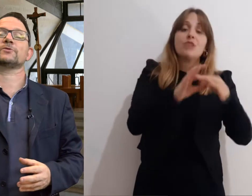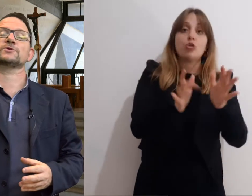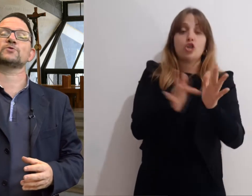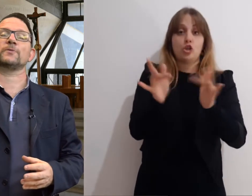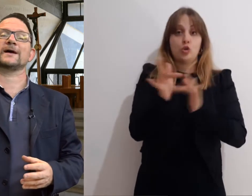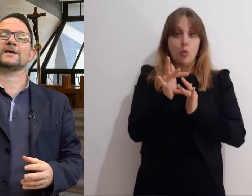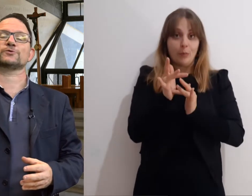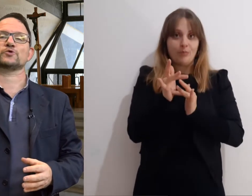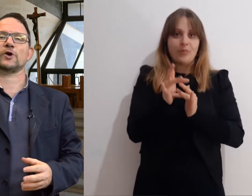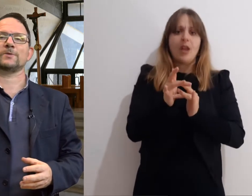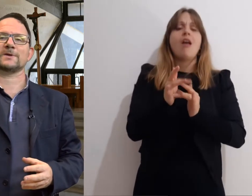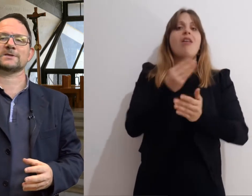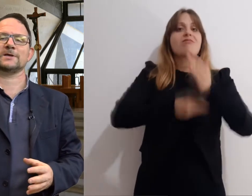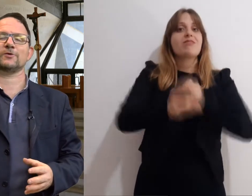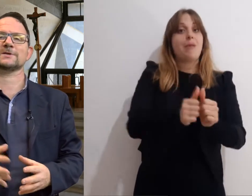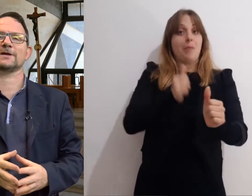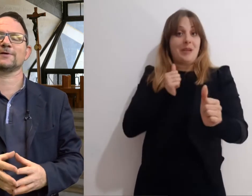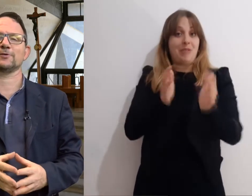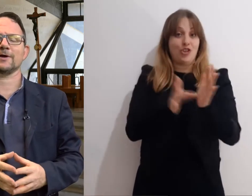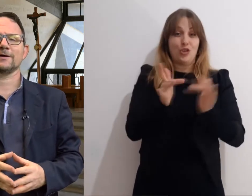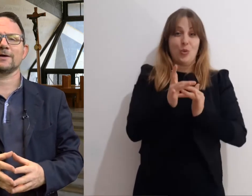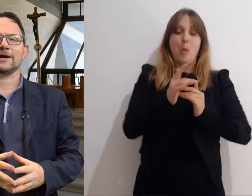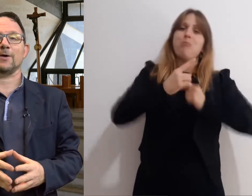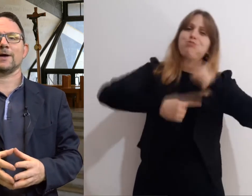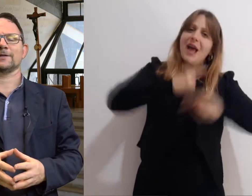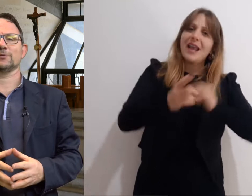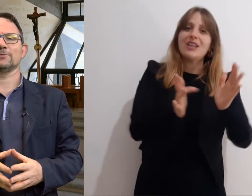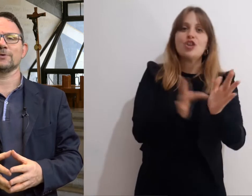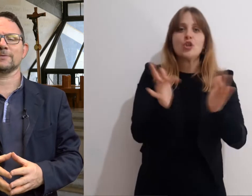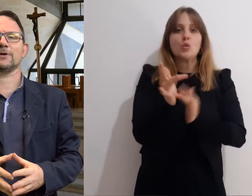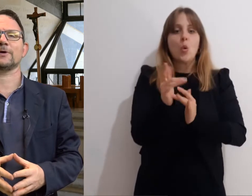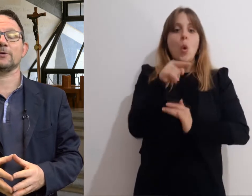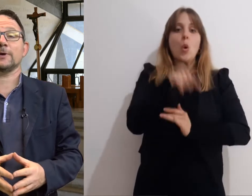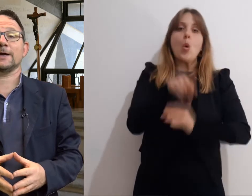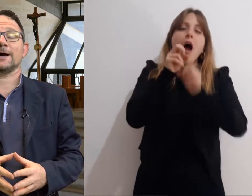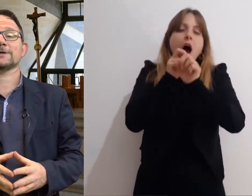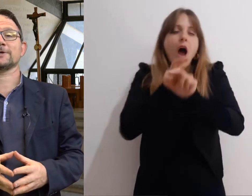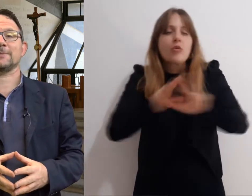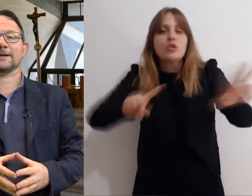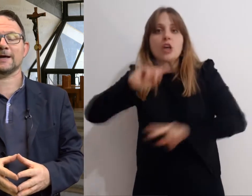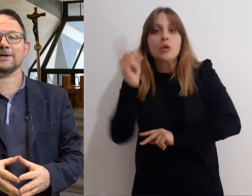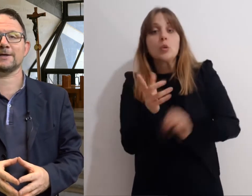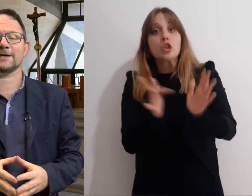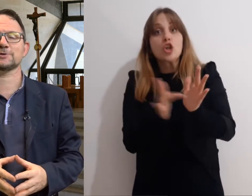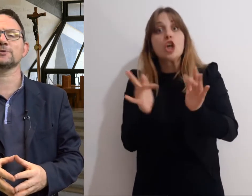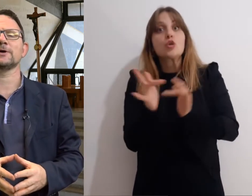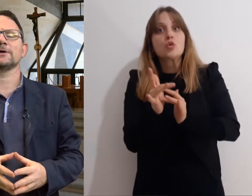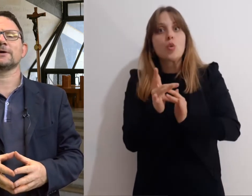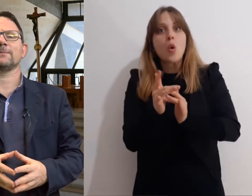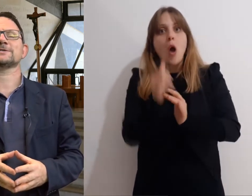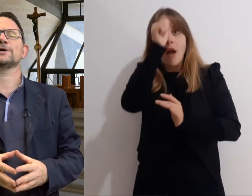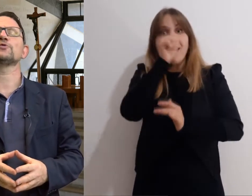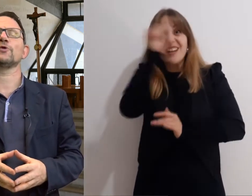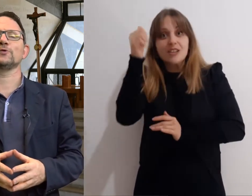annunciato Gesù come Cristo Cioè come Messia, come Salvatore Ha un grande dubbio E allora lui è in carcere Manda a chiedere a Gesù